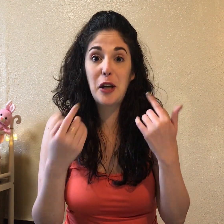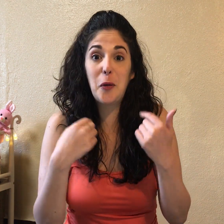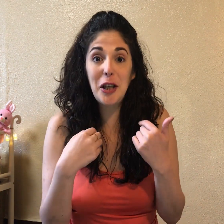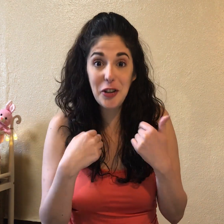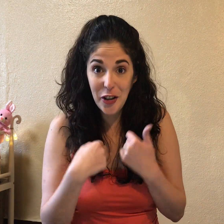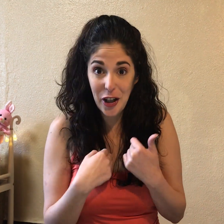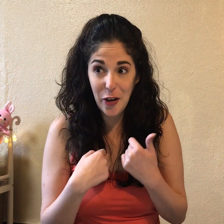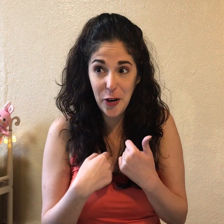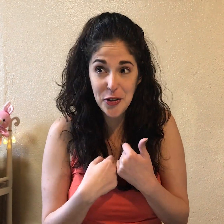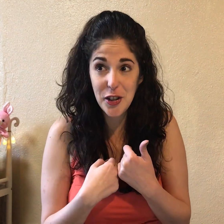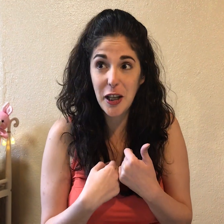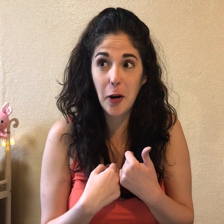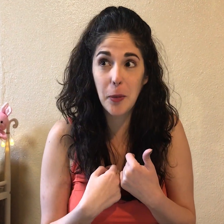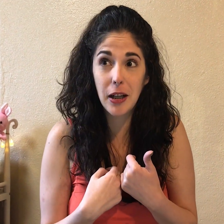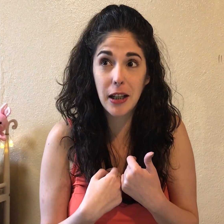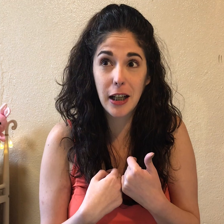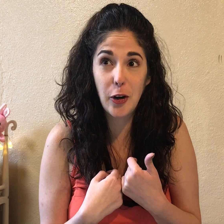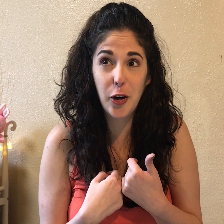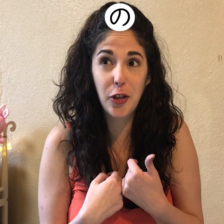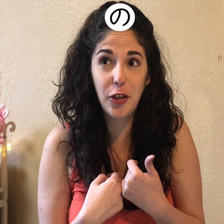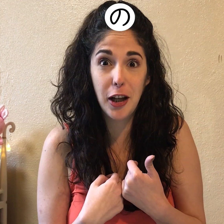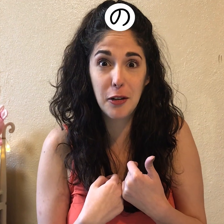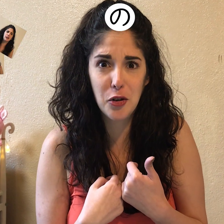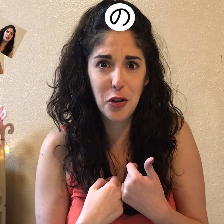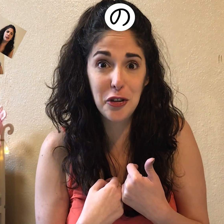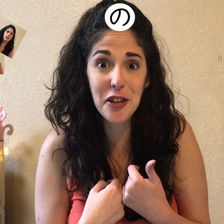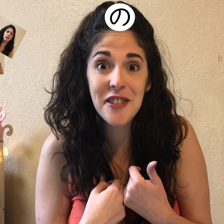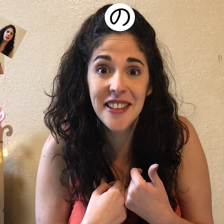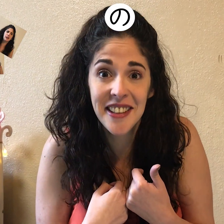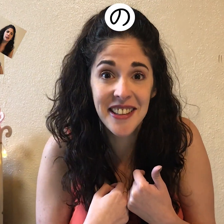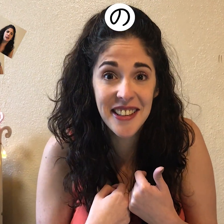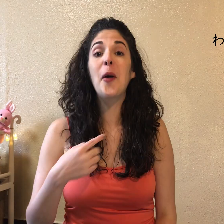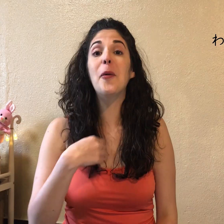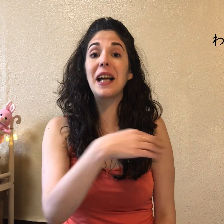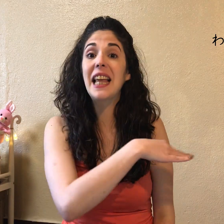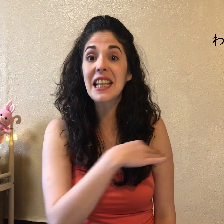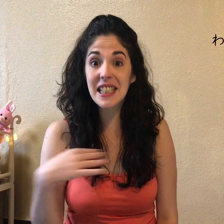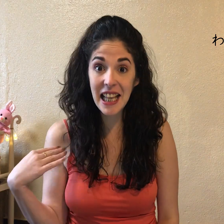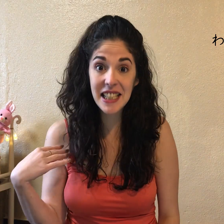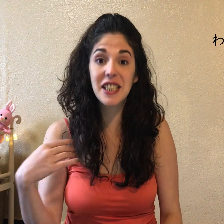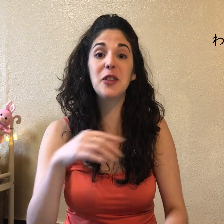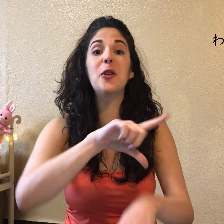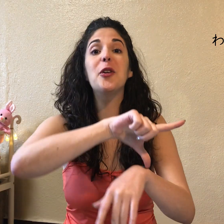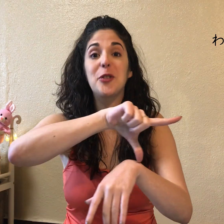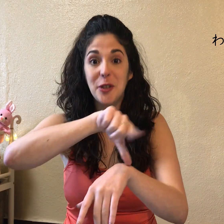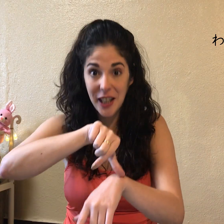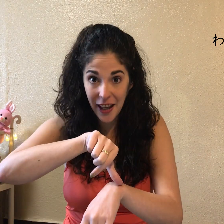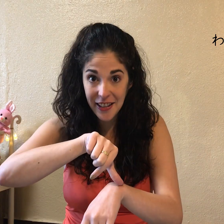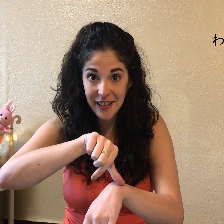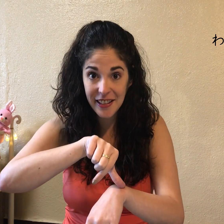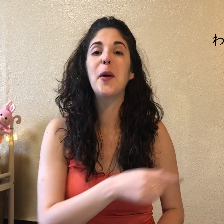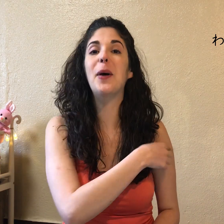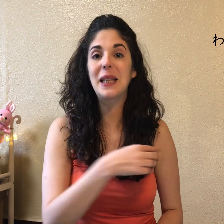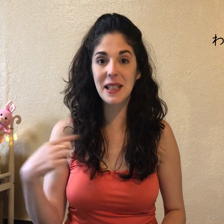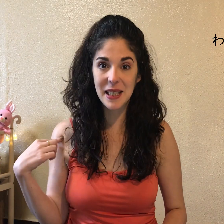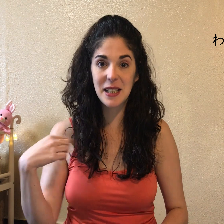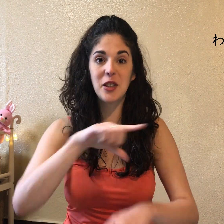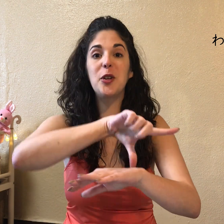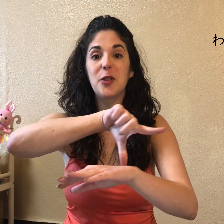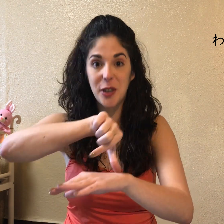nuestro reloj, ¿sería como el reloj de nosotros? Watashi tachi no to kei. Watashi tachi no to